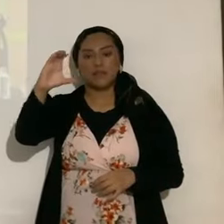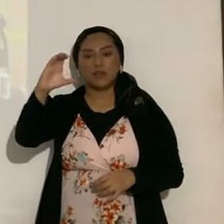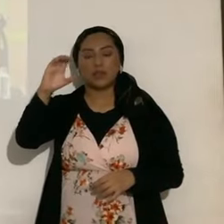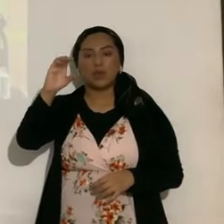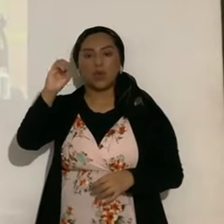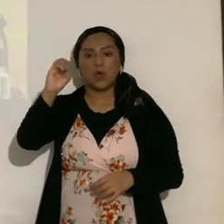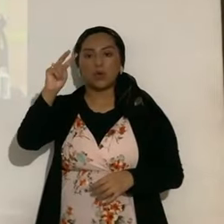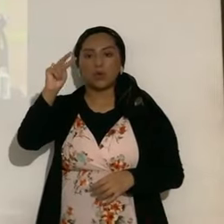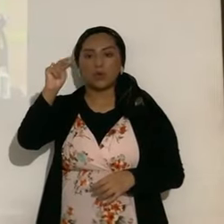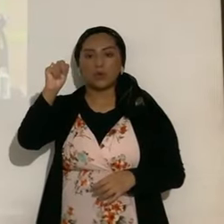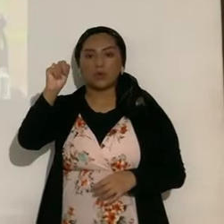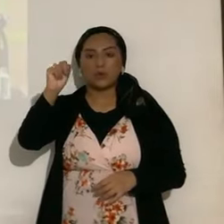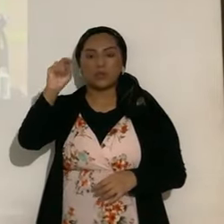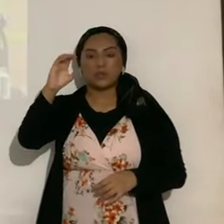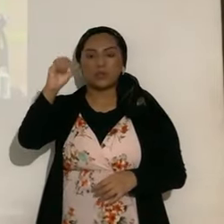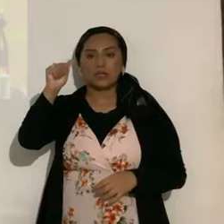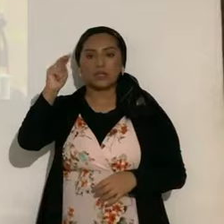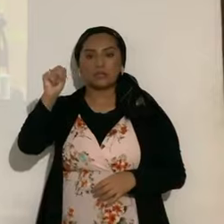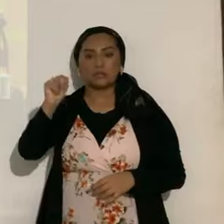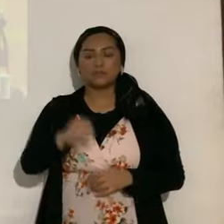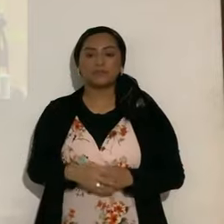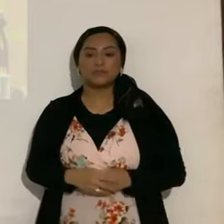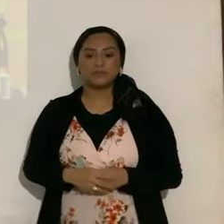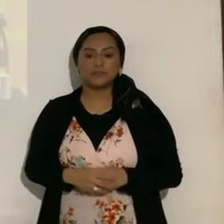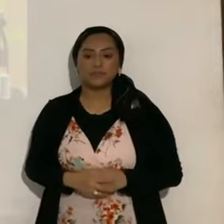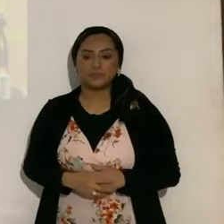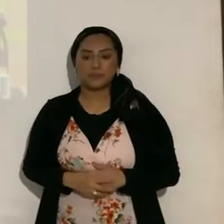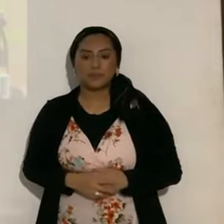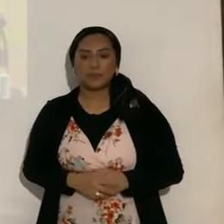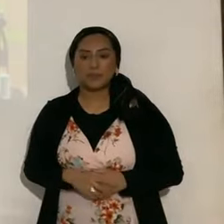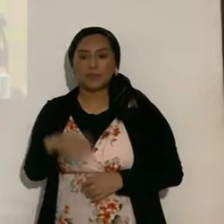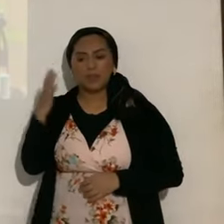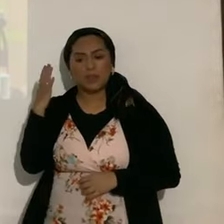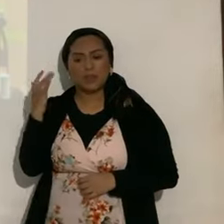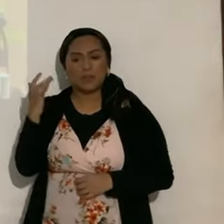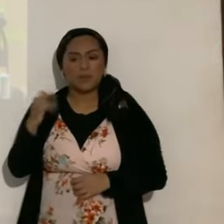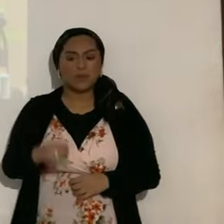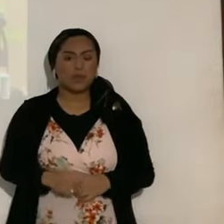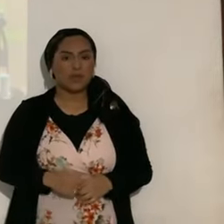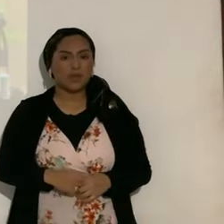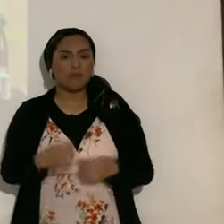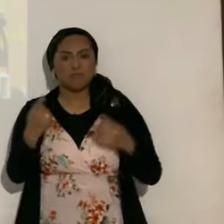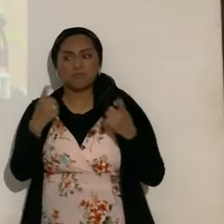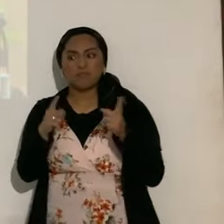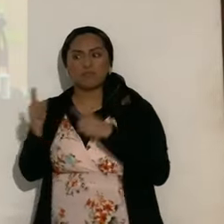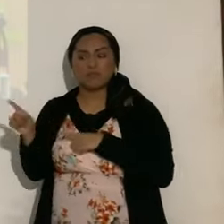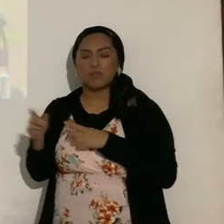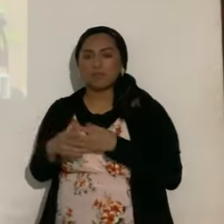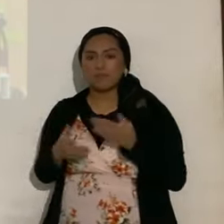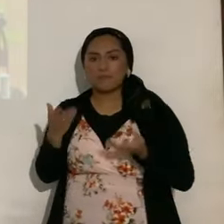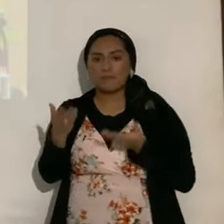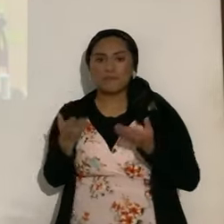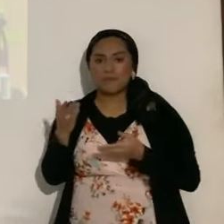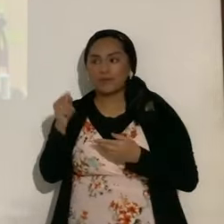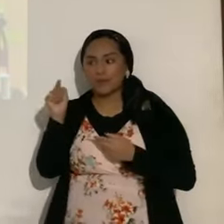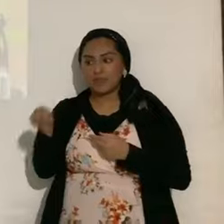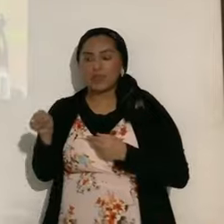¿de acuerdo? Bueno, y ¿por qué será entonces los océanos Índicos? ¿será acaso que ahí irá a caer,